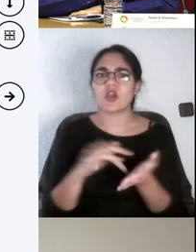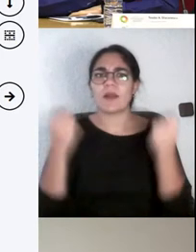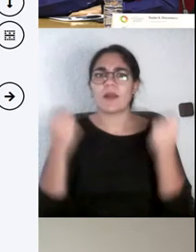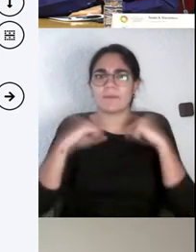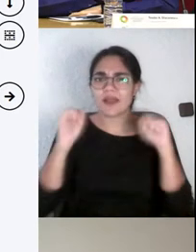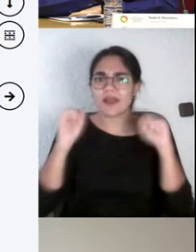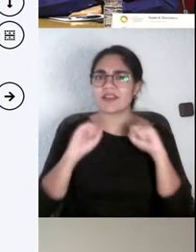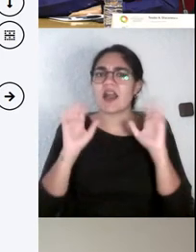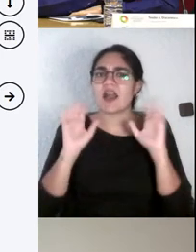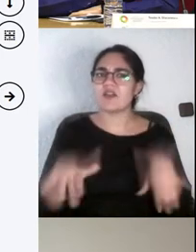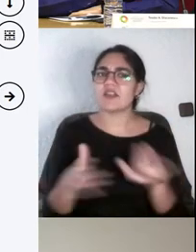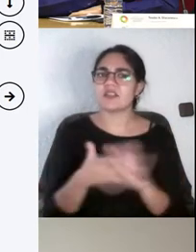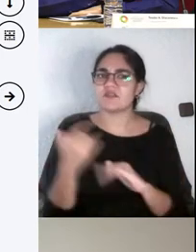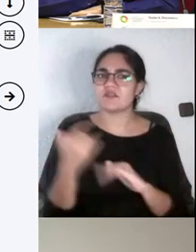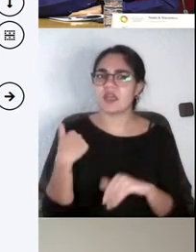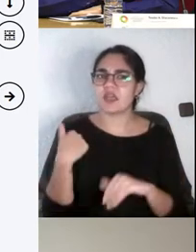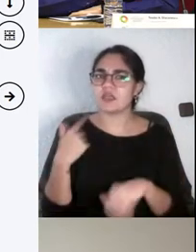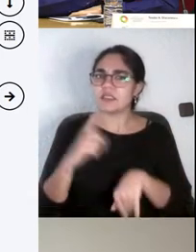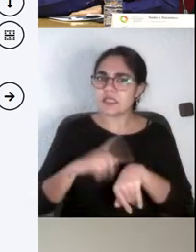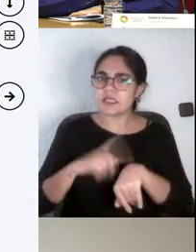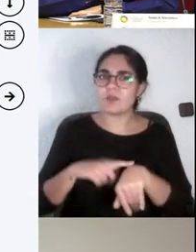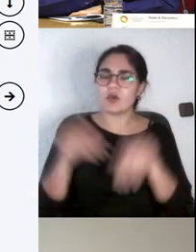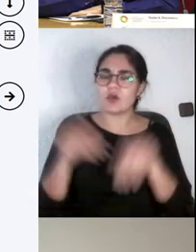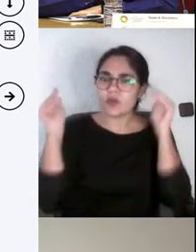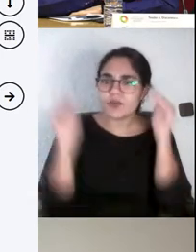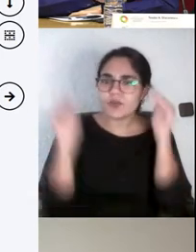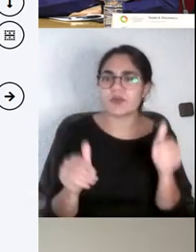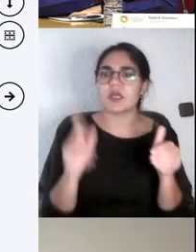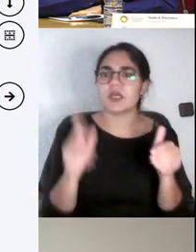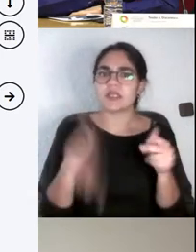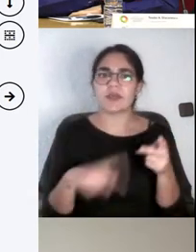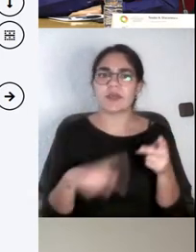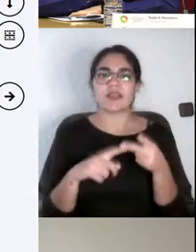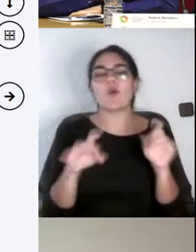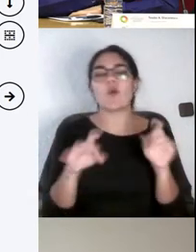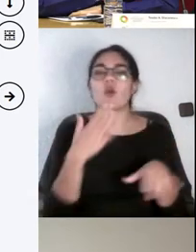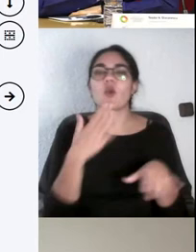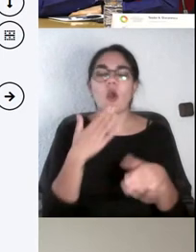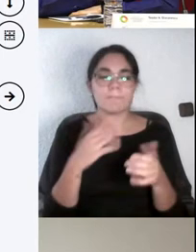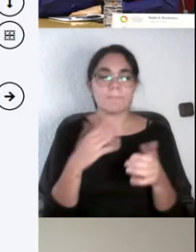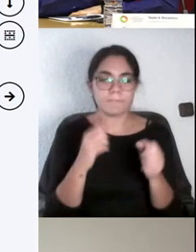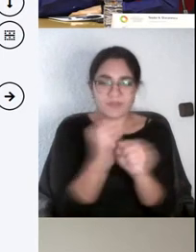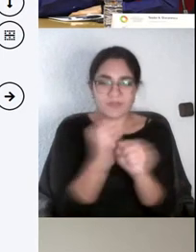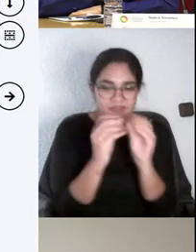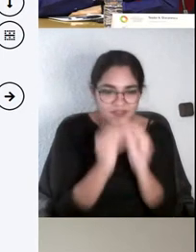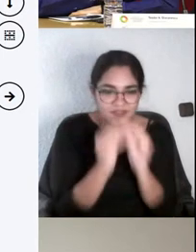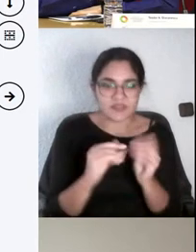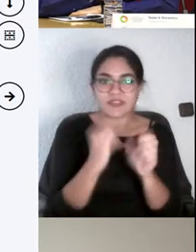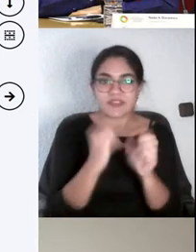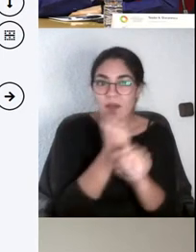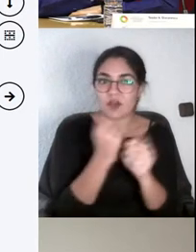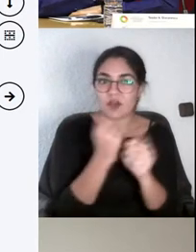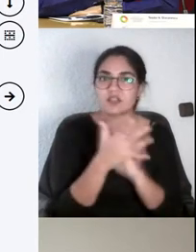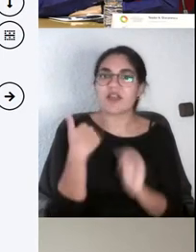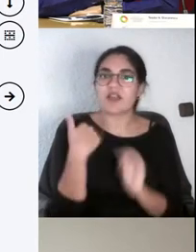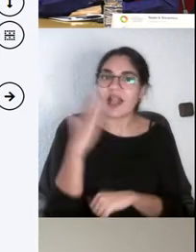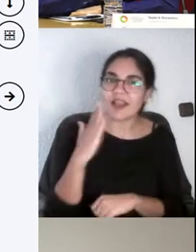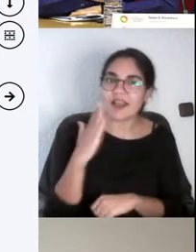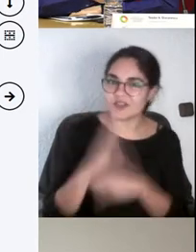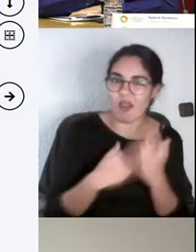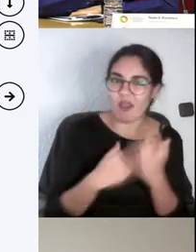cariño, mucho tiempo y te hasta sientes orgulloso de ello. Yo tengo asignaturas en las que he hecho prácticas,